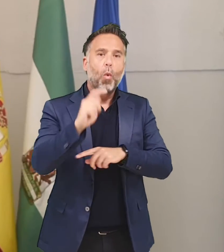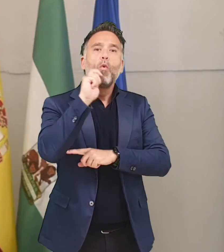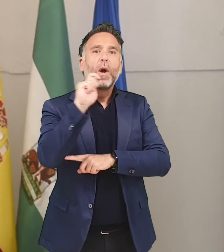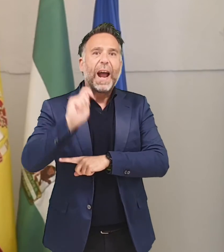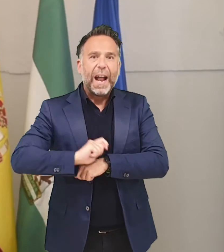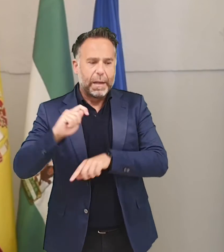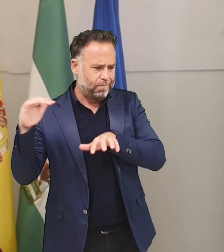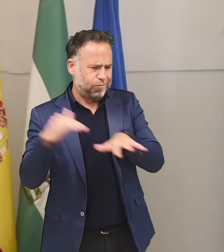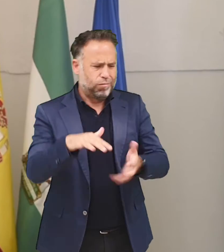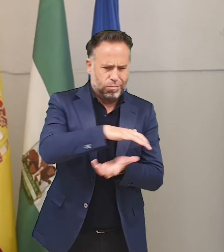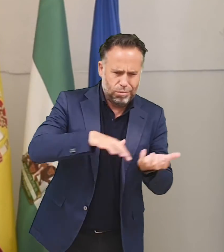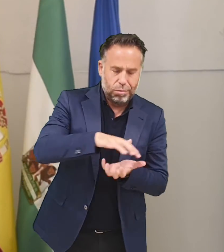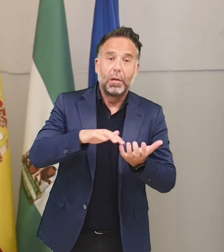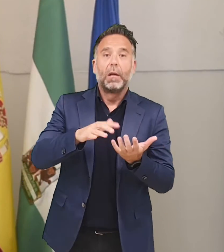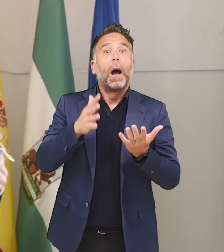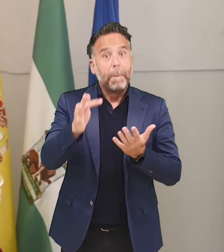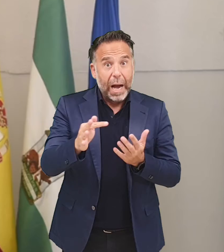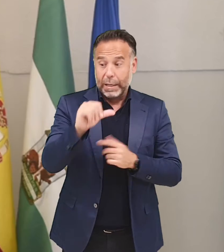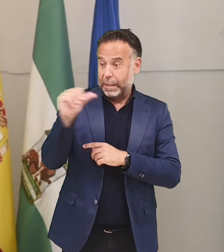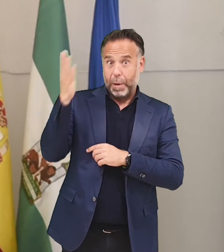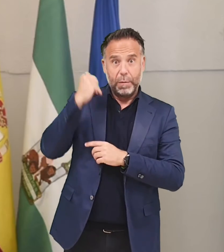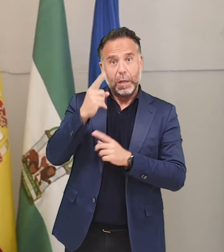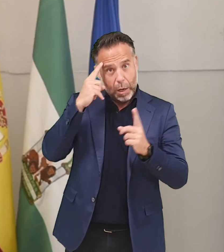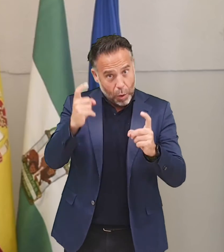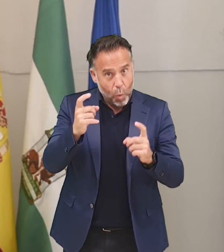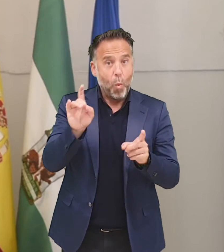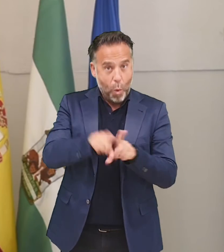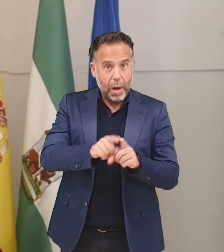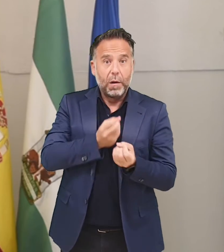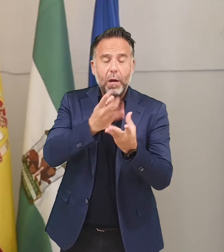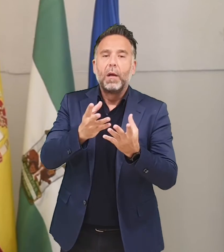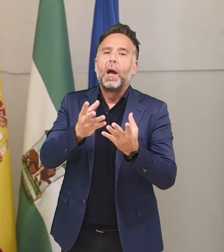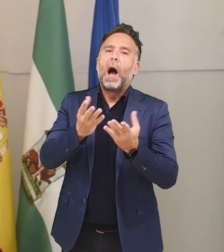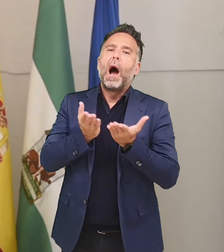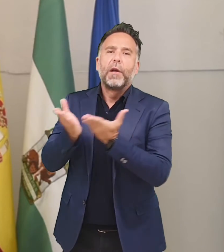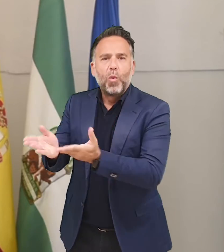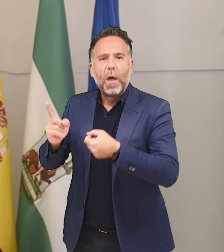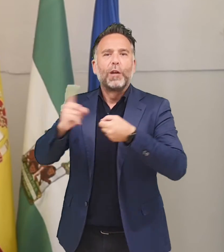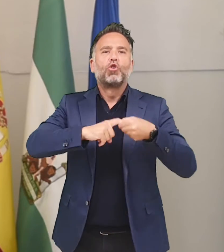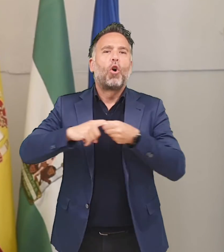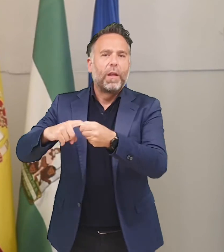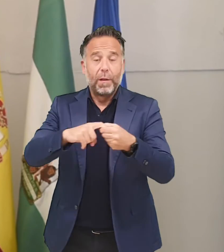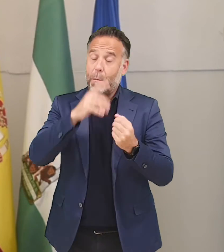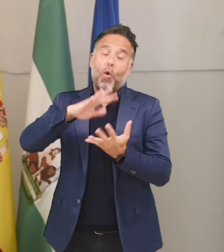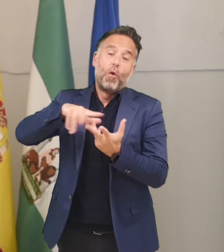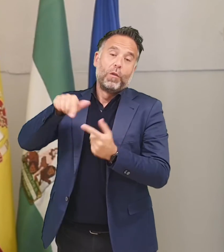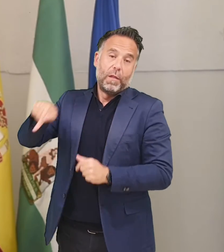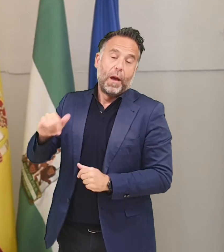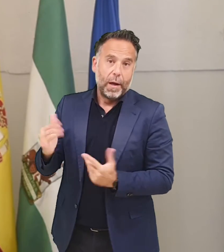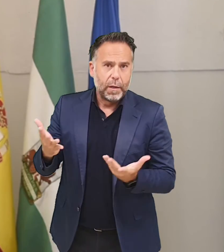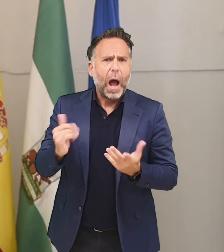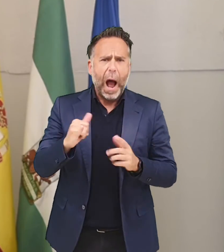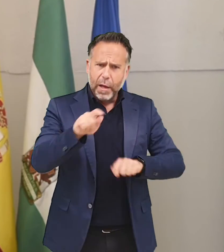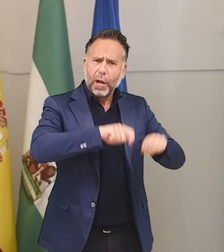materia de refugiados. Animaba la pasada semana a la ayuda solidaria y lo vuelvo a hacer en esta ocasión porque creo que es necesario hacerlo. La actualidad